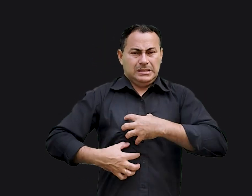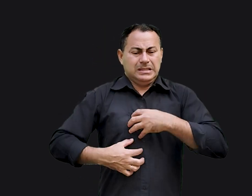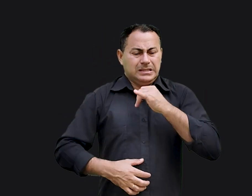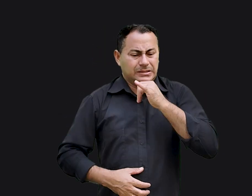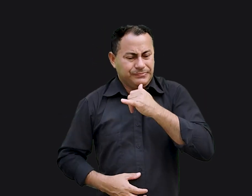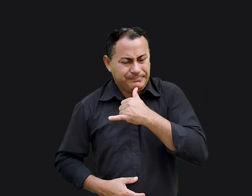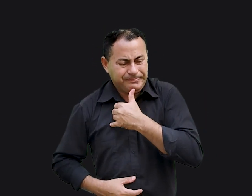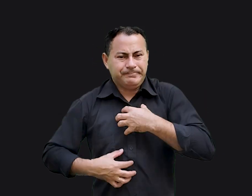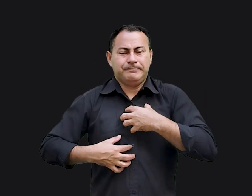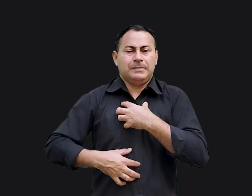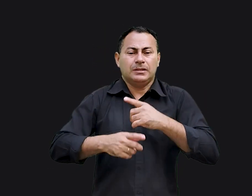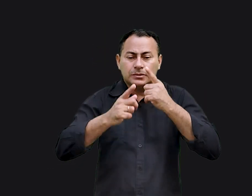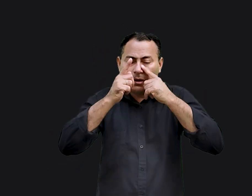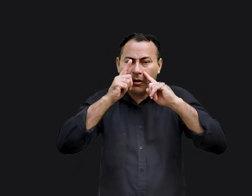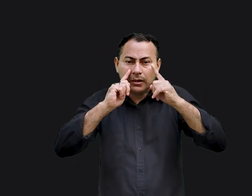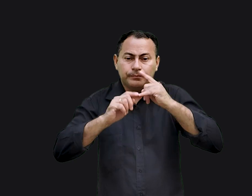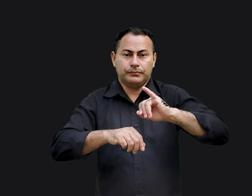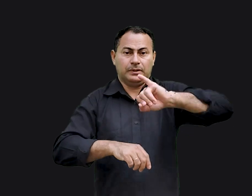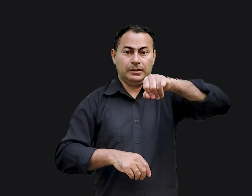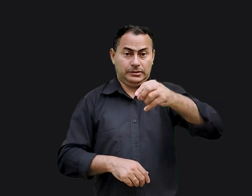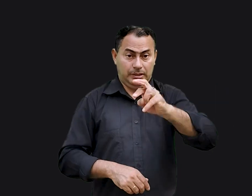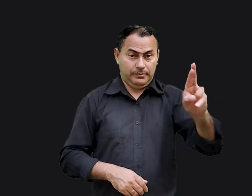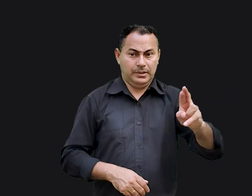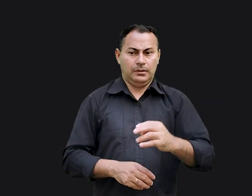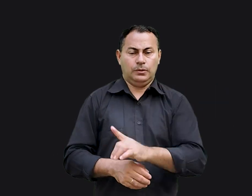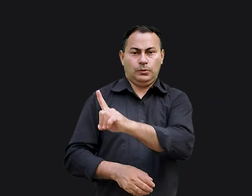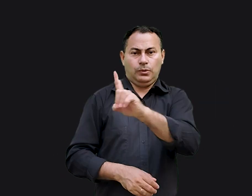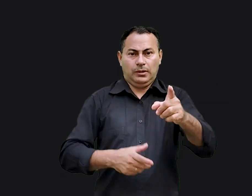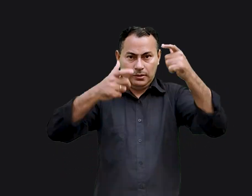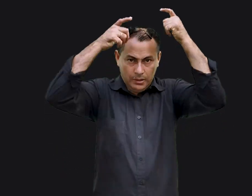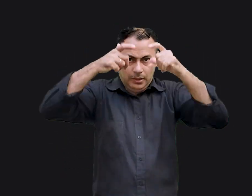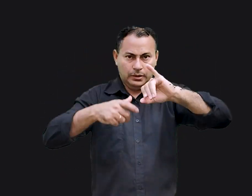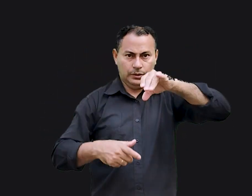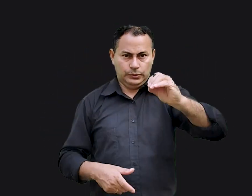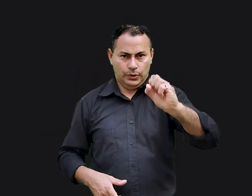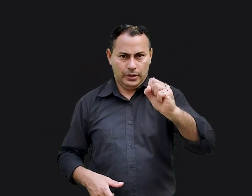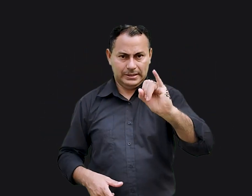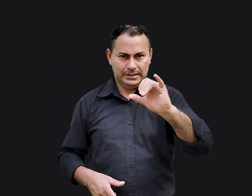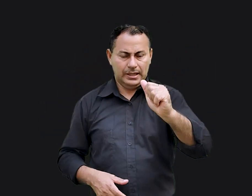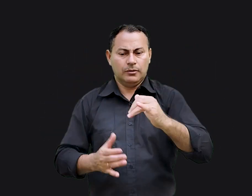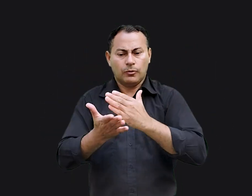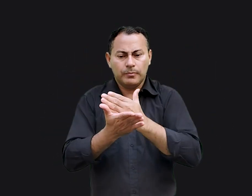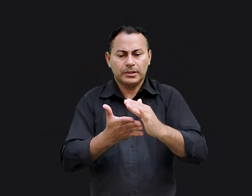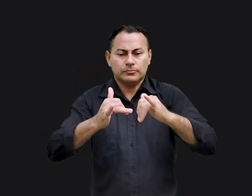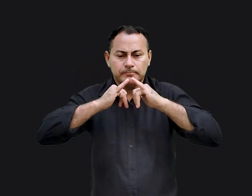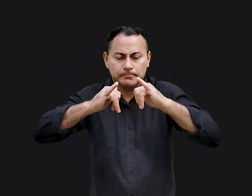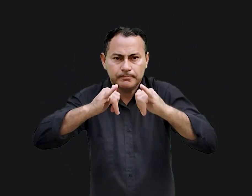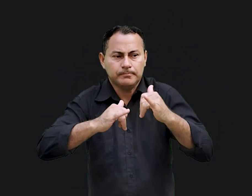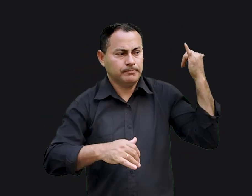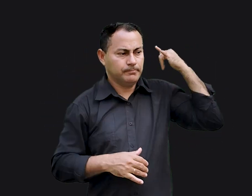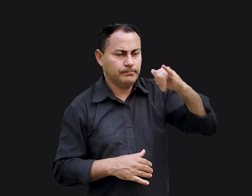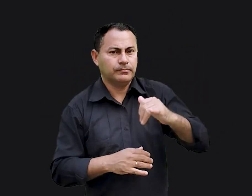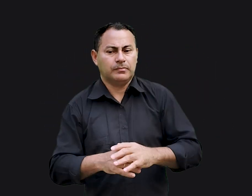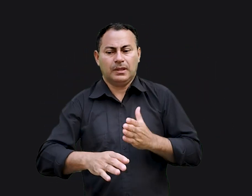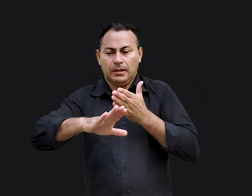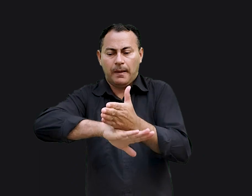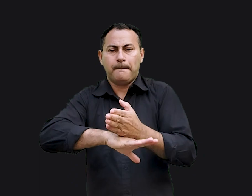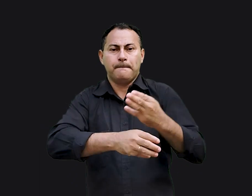angústia, minha angústia! Jeremias, já durante o reinado de Josias, começou a profetizar que a invasão da